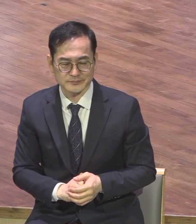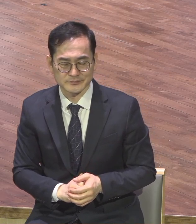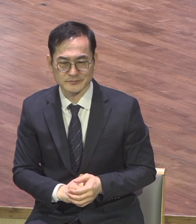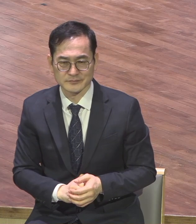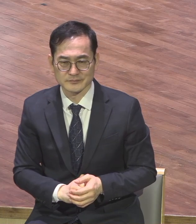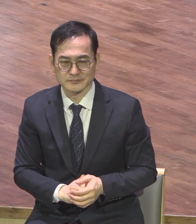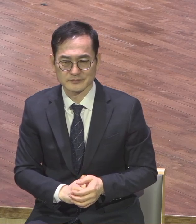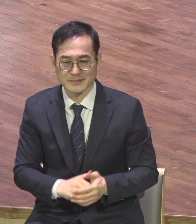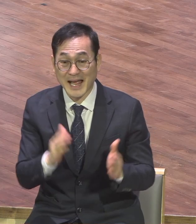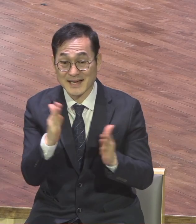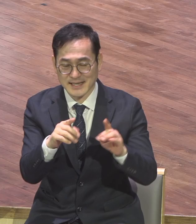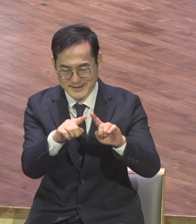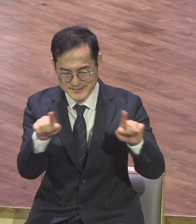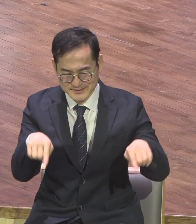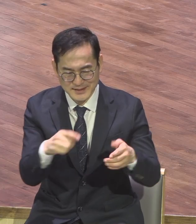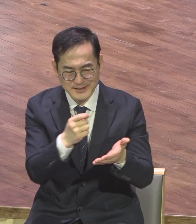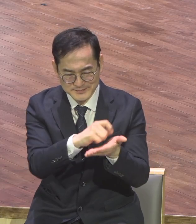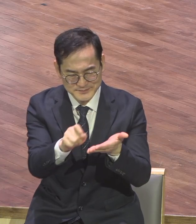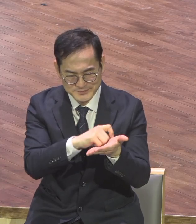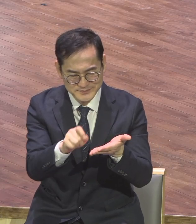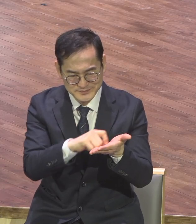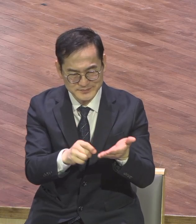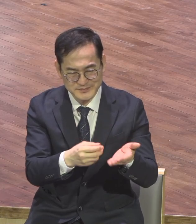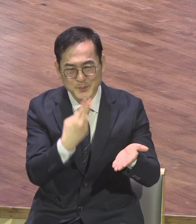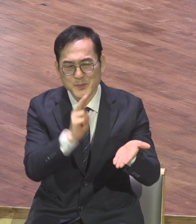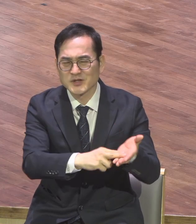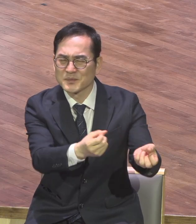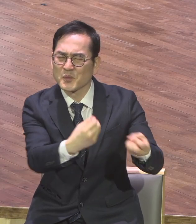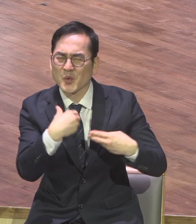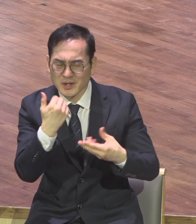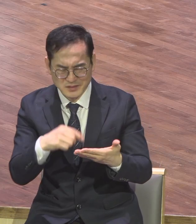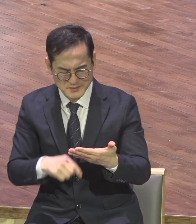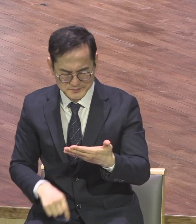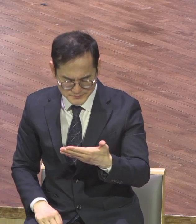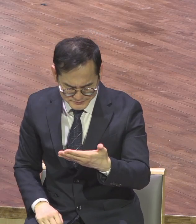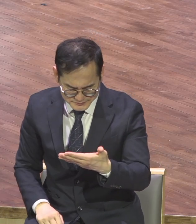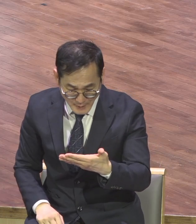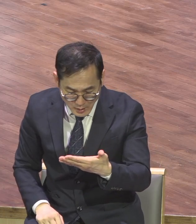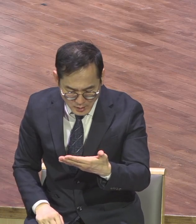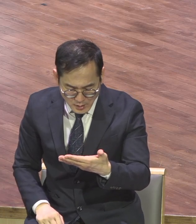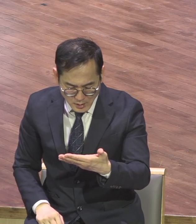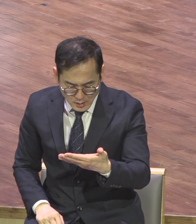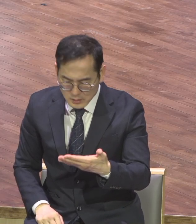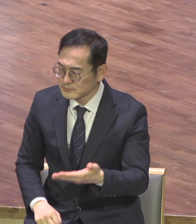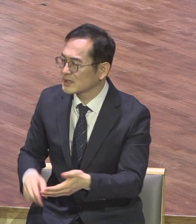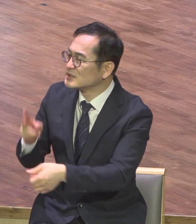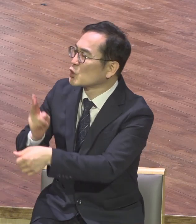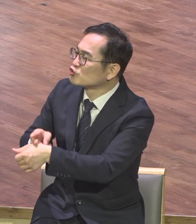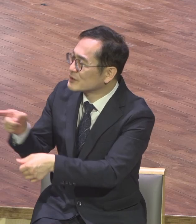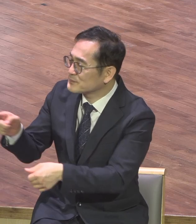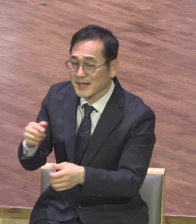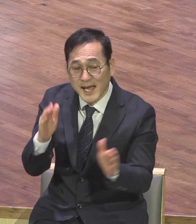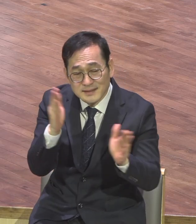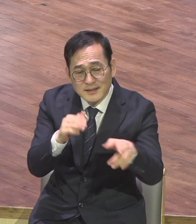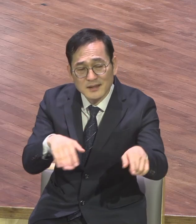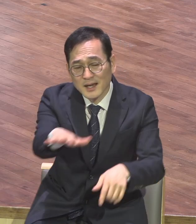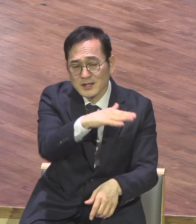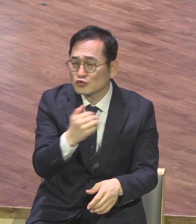때문에 완전히 해소가 되었어요 뭐라고 써 있었냐 교수님 학생들이 웃는 웃음은